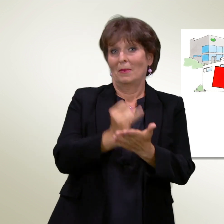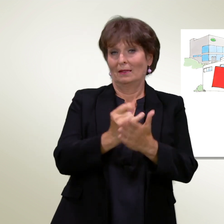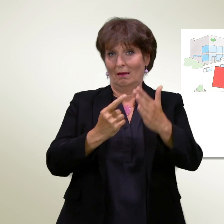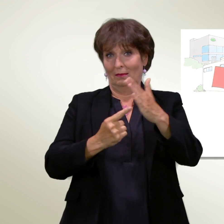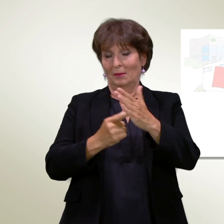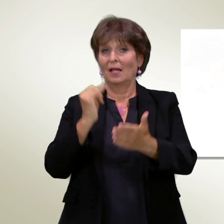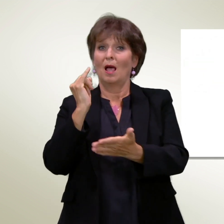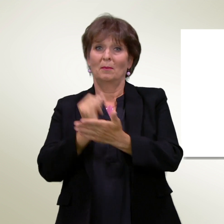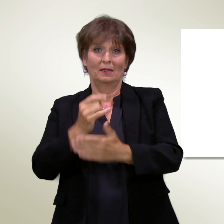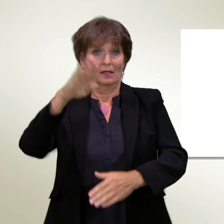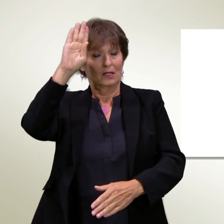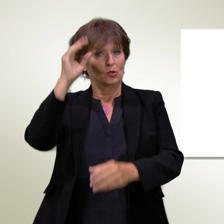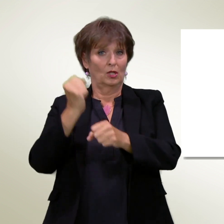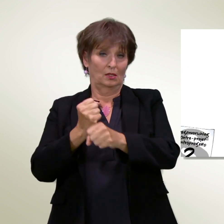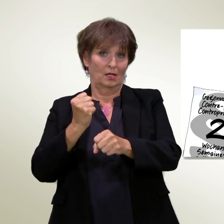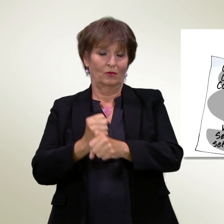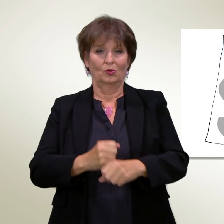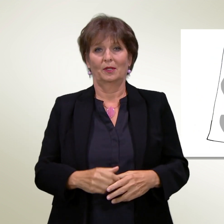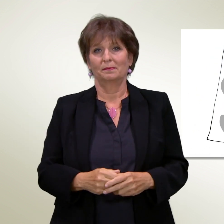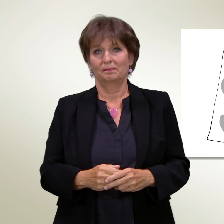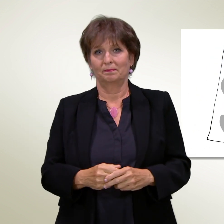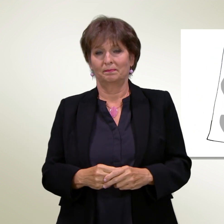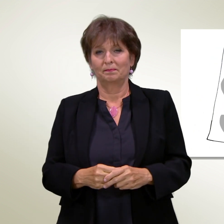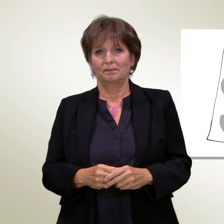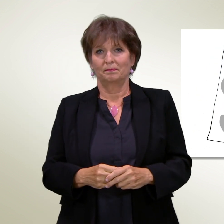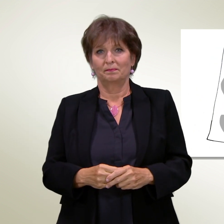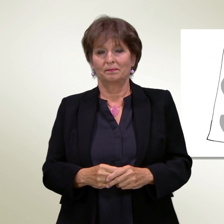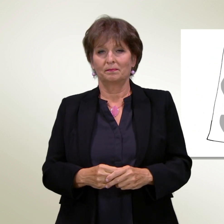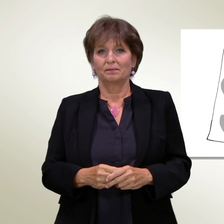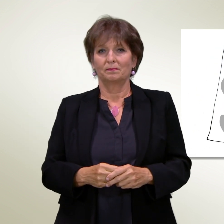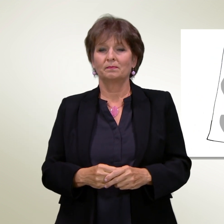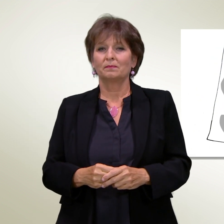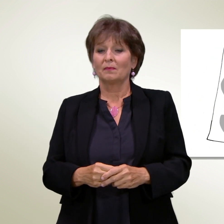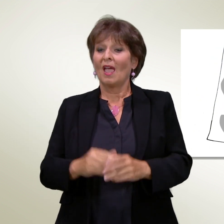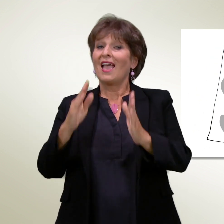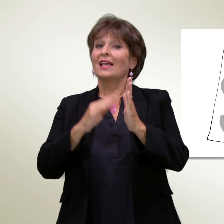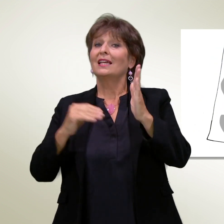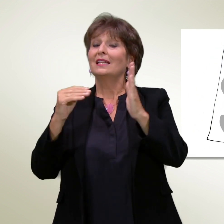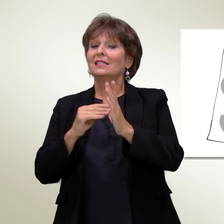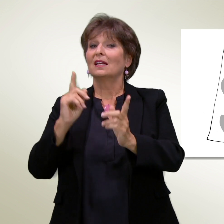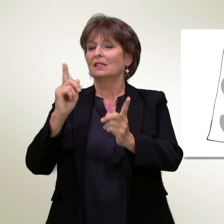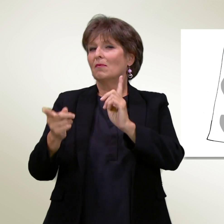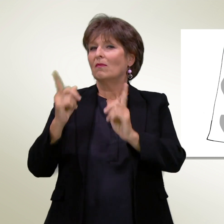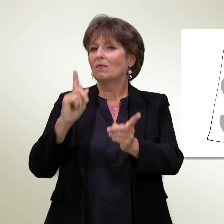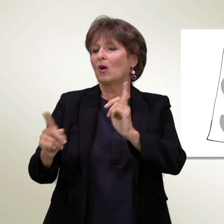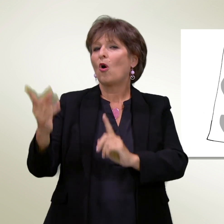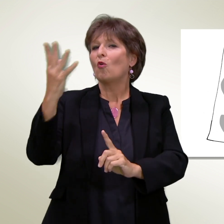Questa modifica di legge rappresenta un controprogetto all'iniziativa popolare per un congedo di paternità ragionevole.